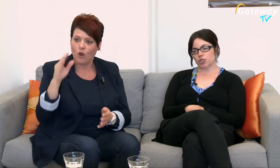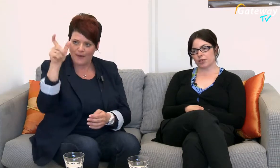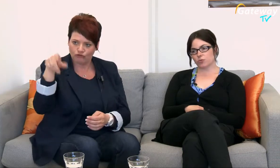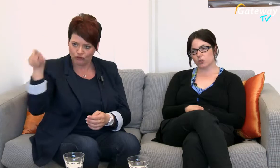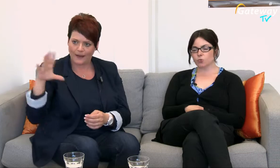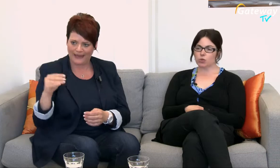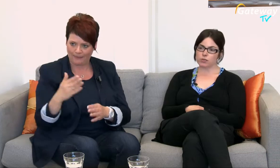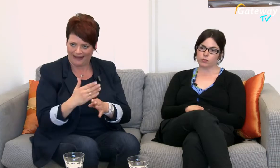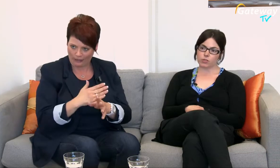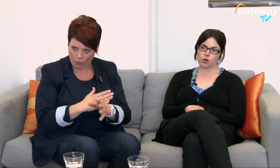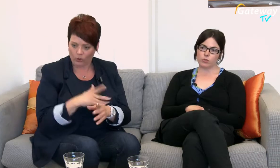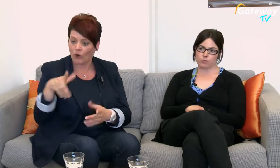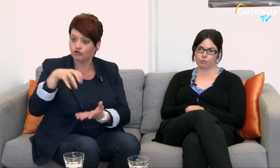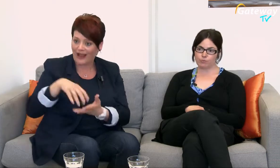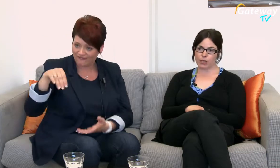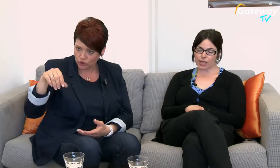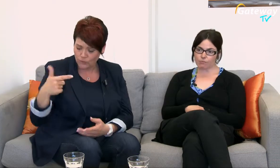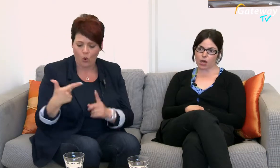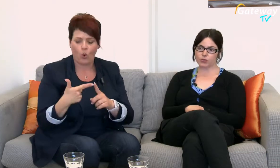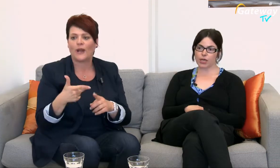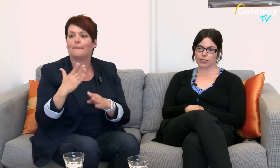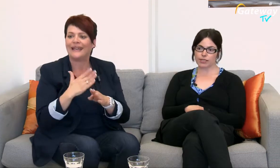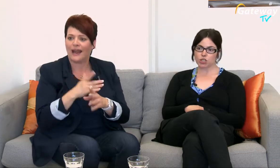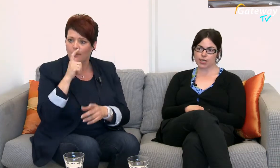Stadt Würzburg oder auch mit dem Behindertenbeauftragten der Stadt